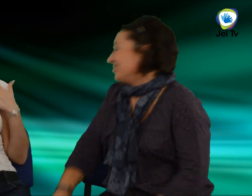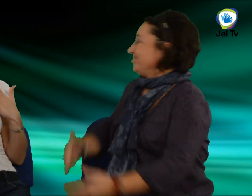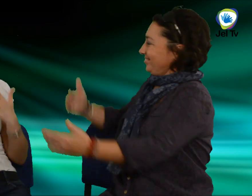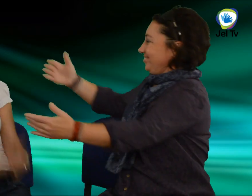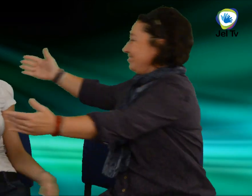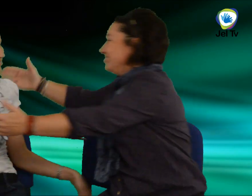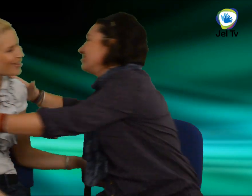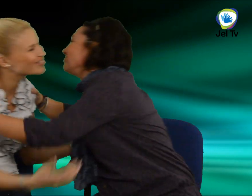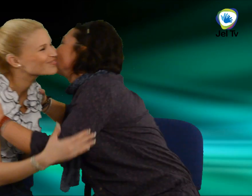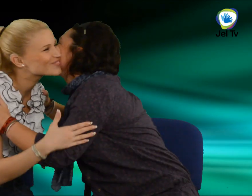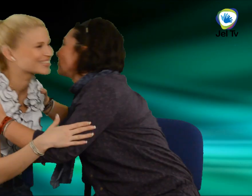Köszönöm szépen. Igen.